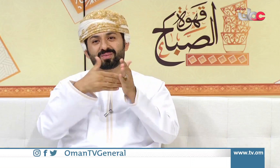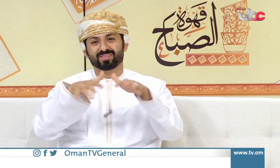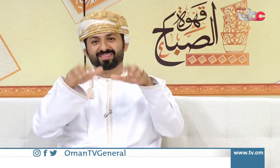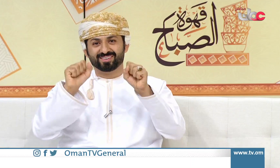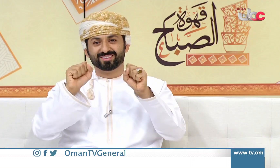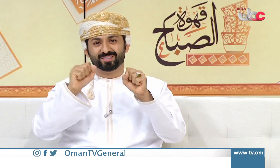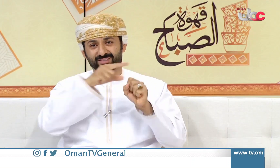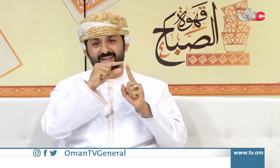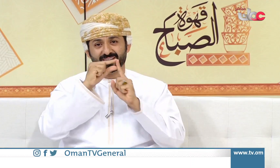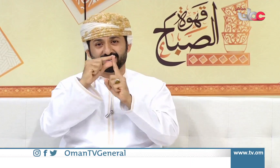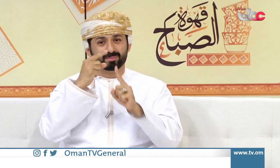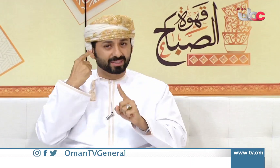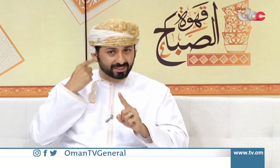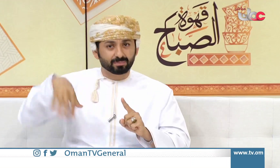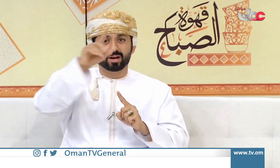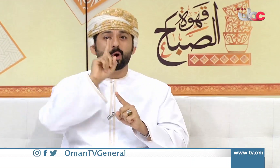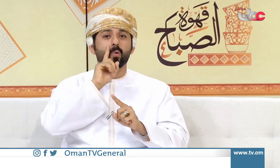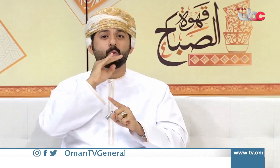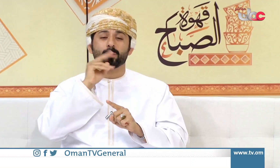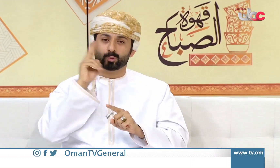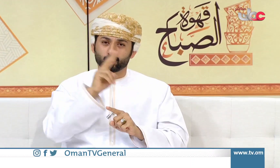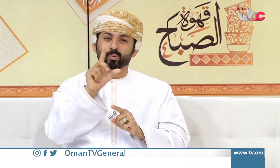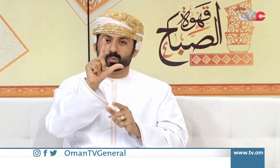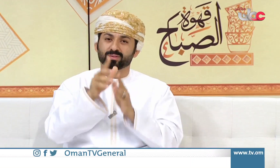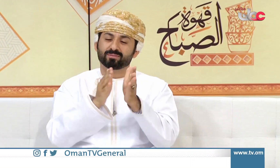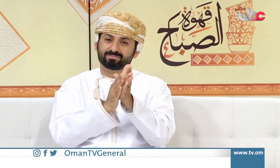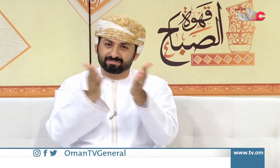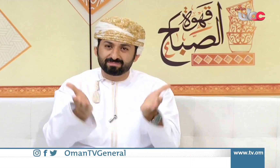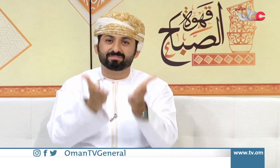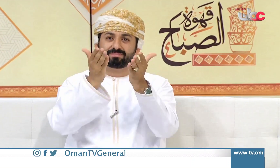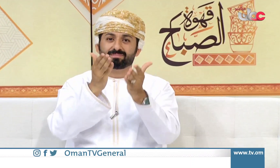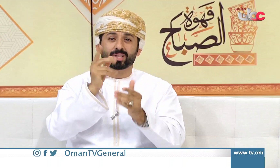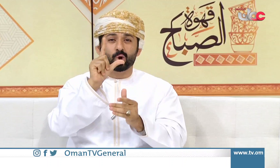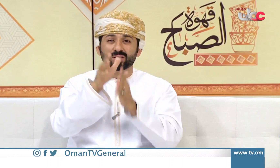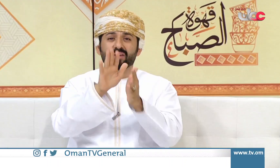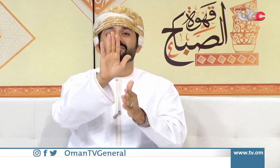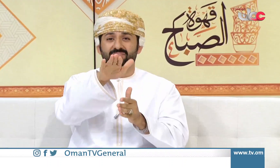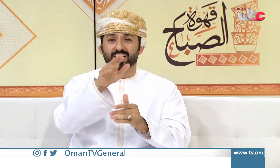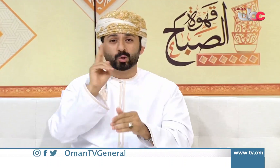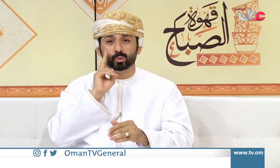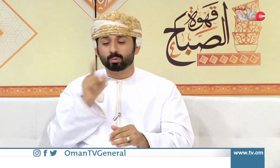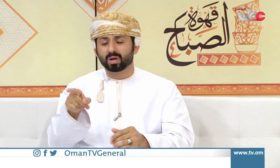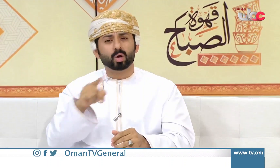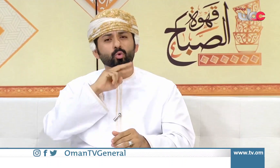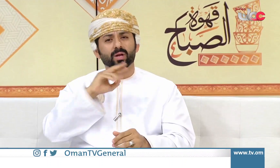مشاهدنا الكرام في ختام لقائنا طبعا سمعنا وشفنا الأستاذ الشيماء أنه لابد أن نتعلم لغة